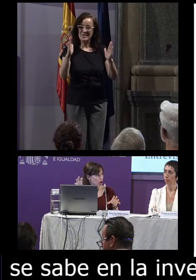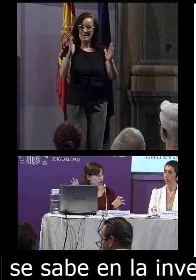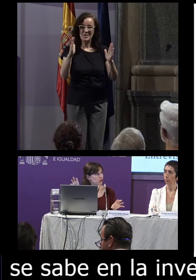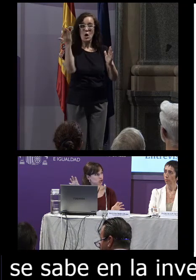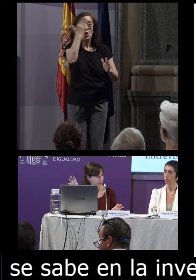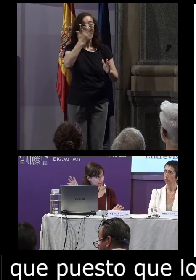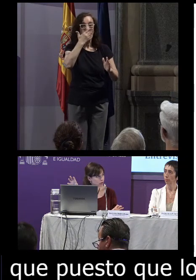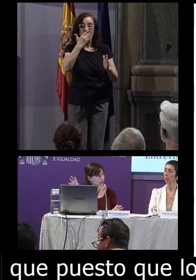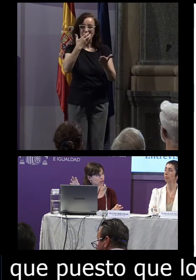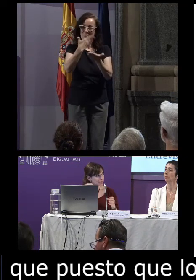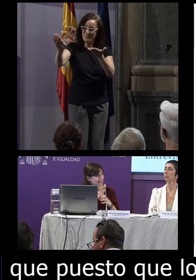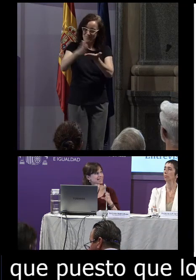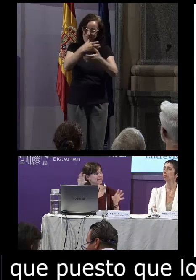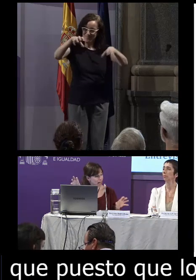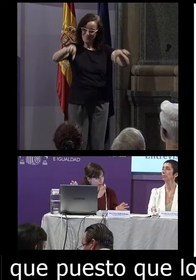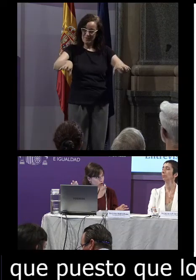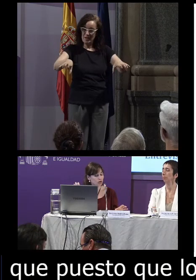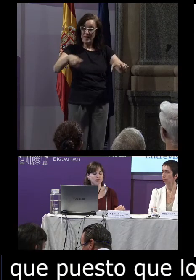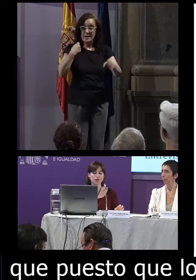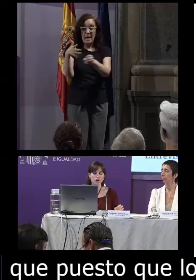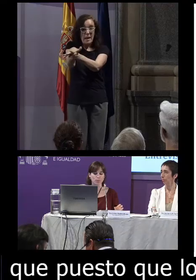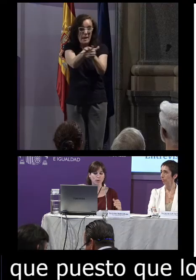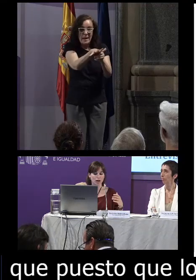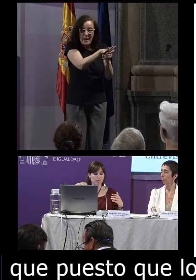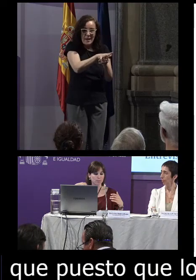a colegios distintos esta segregación